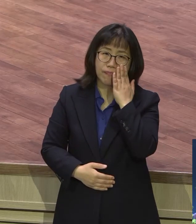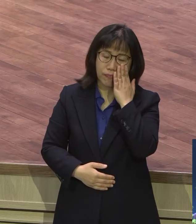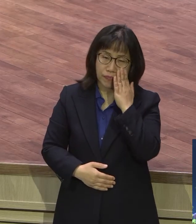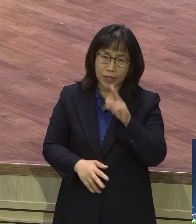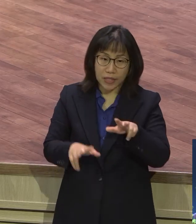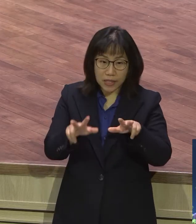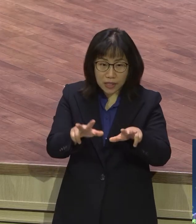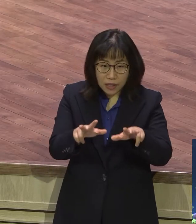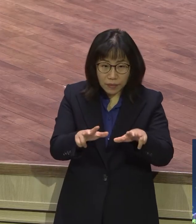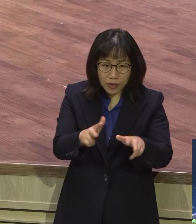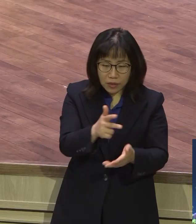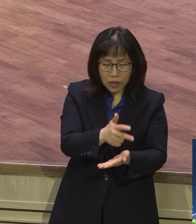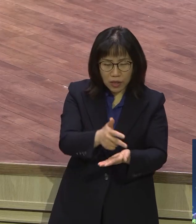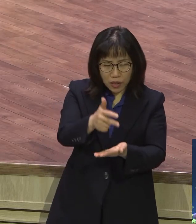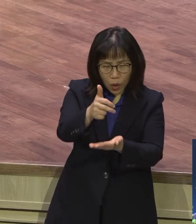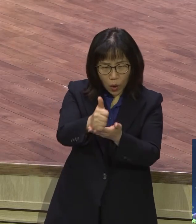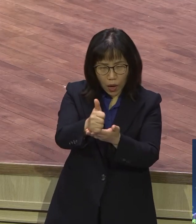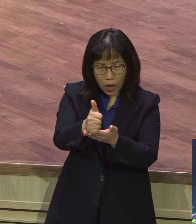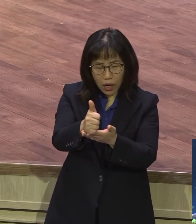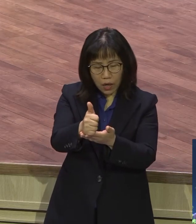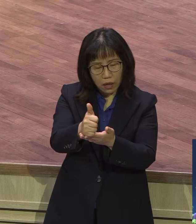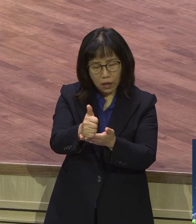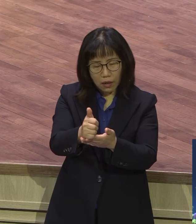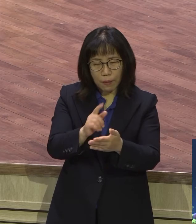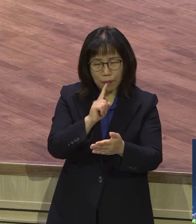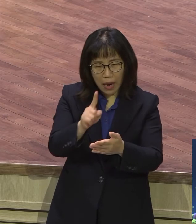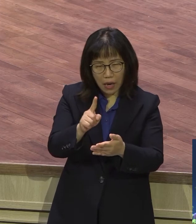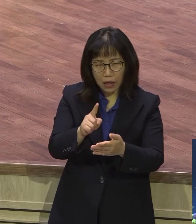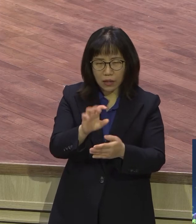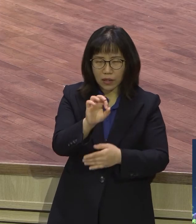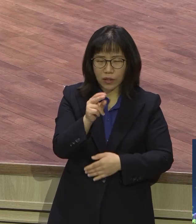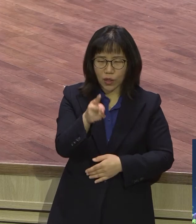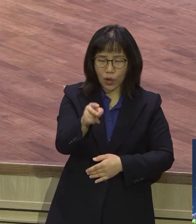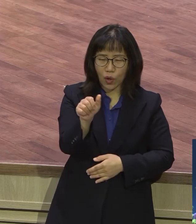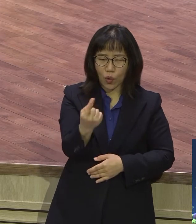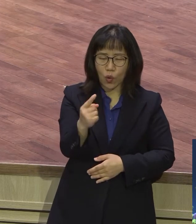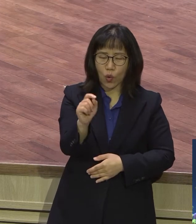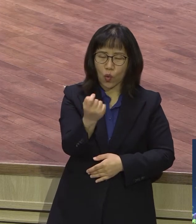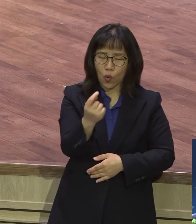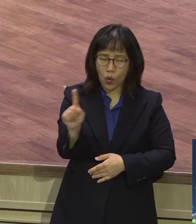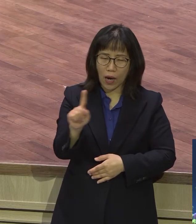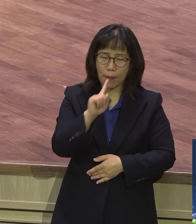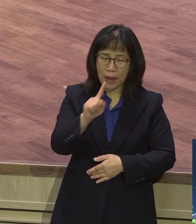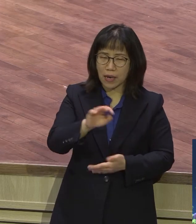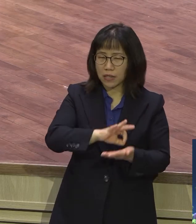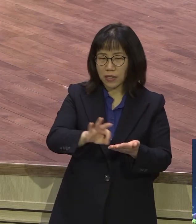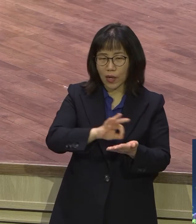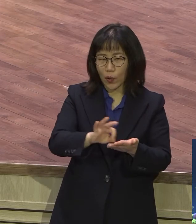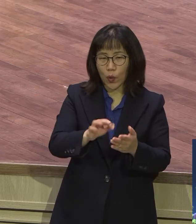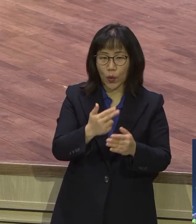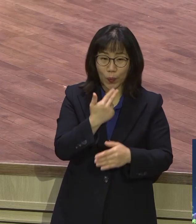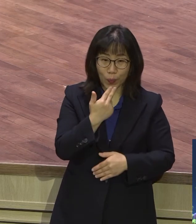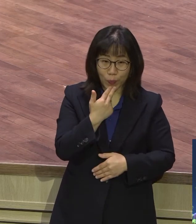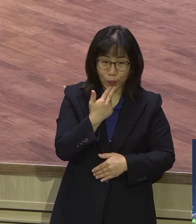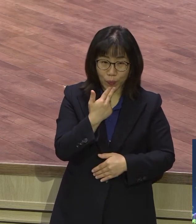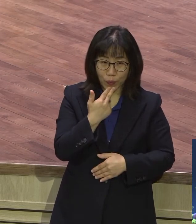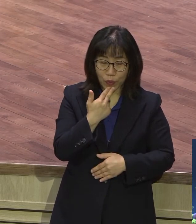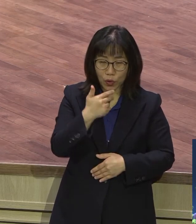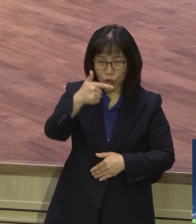신약에 한마디도 없어요 예수님 모신 이후로 구약시대 제일 많은 용어가 여호와라는 단어예요